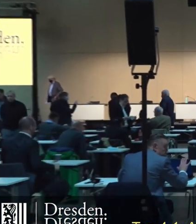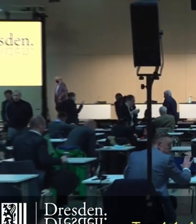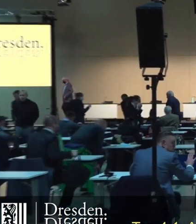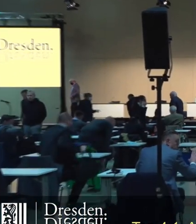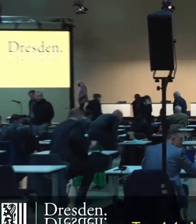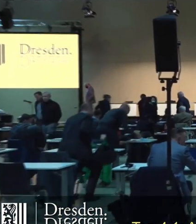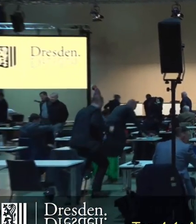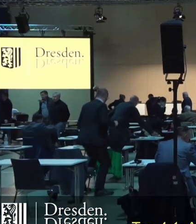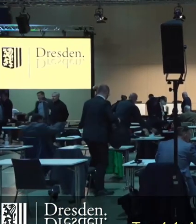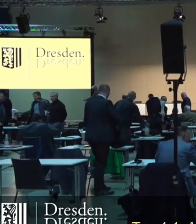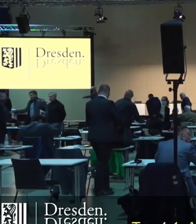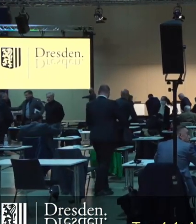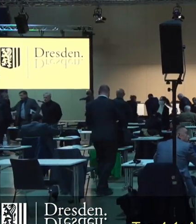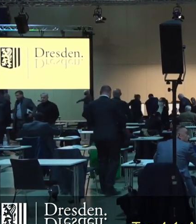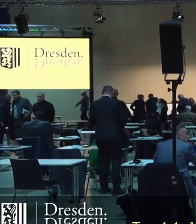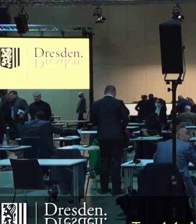Danke.